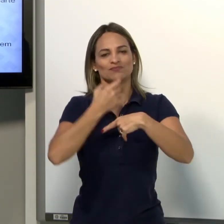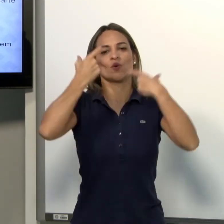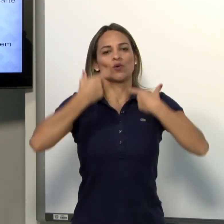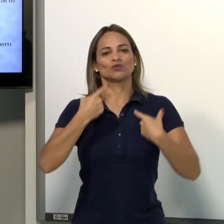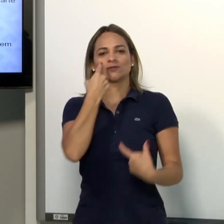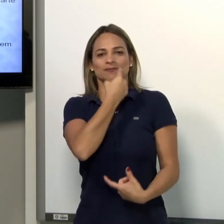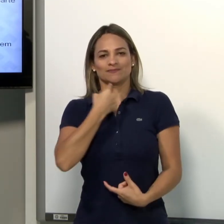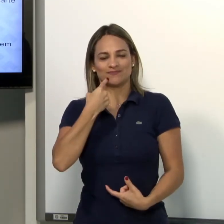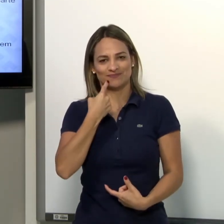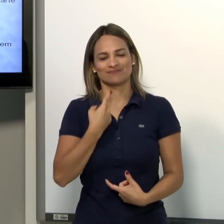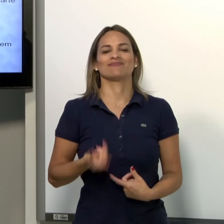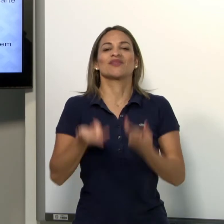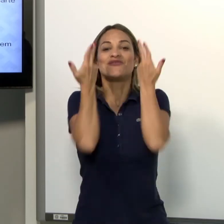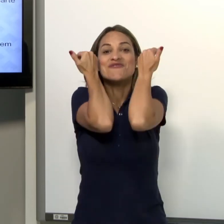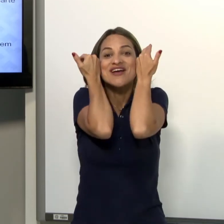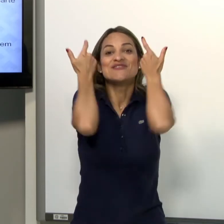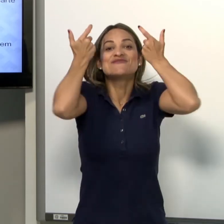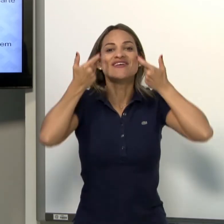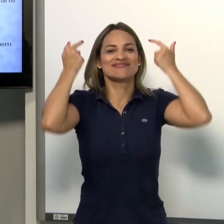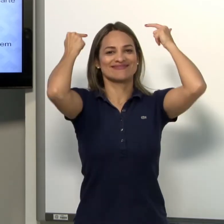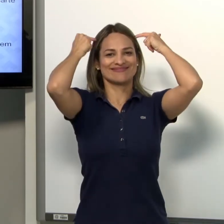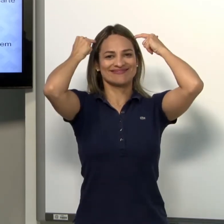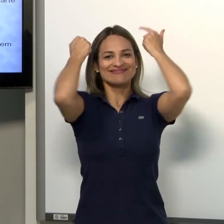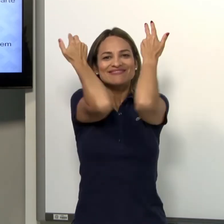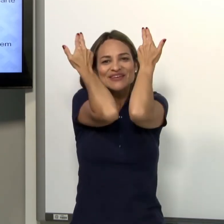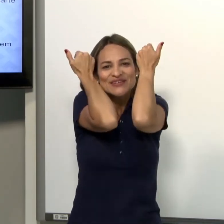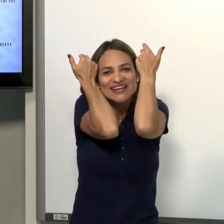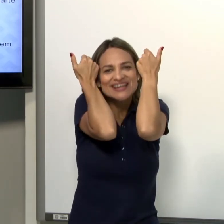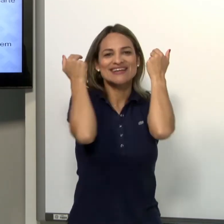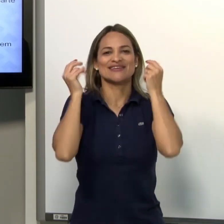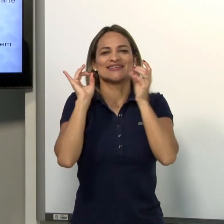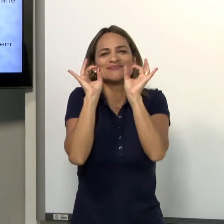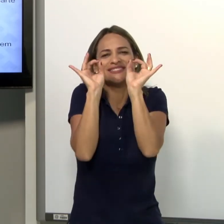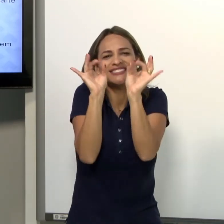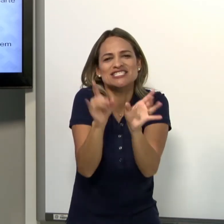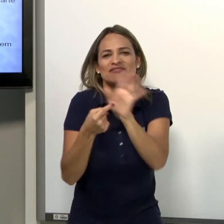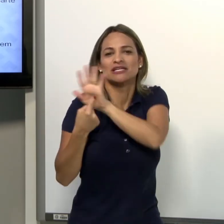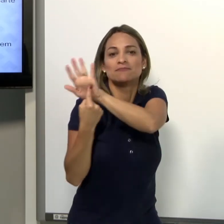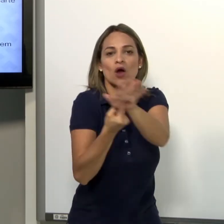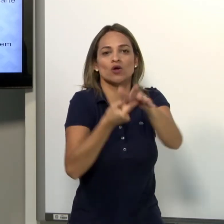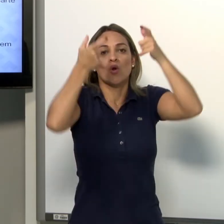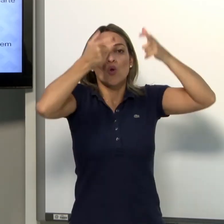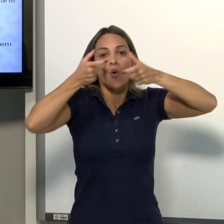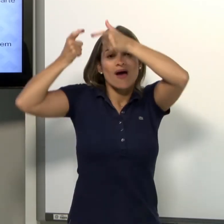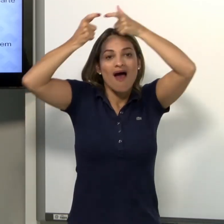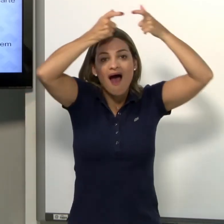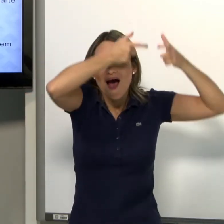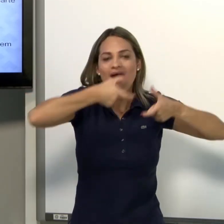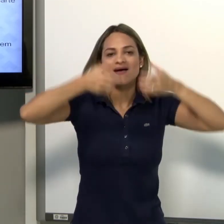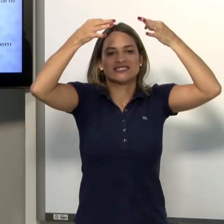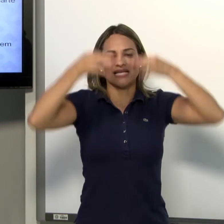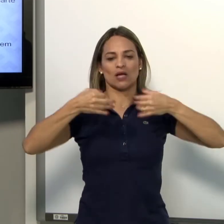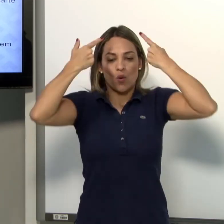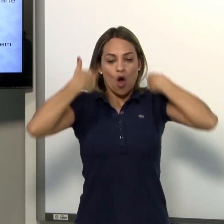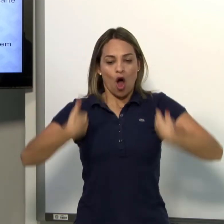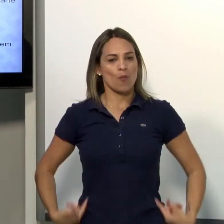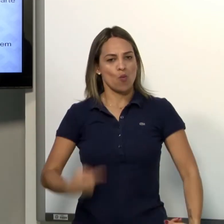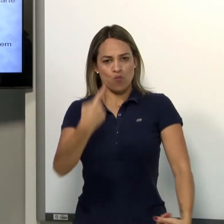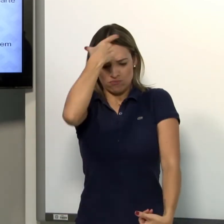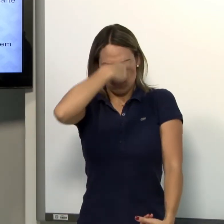que é feito? Próximo à boca. Coelho. Onde que é? Próximo à cabeça. Então, tem que ser específico, local, certo. Qual